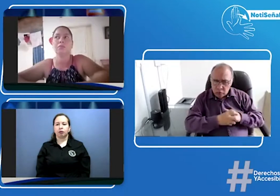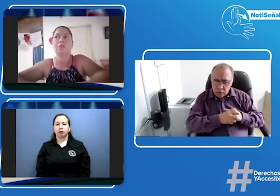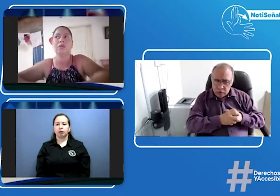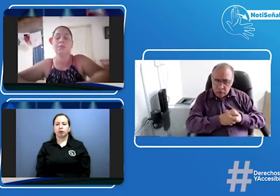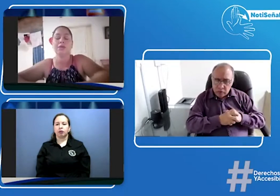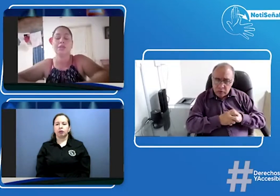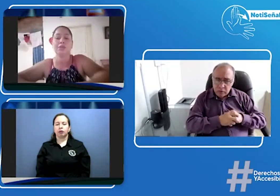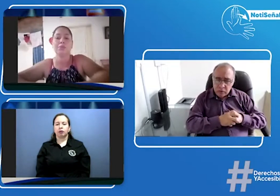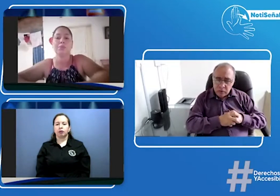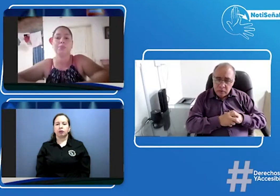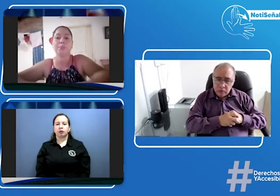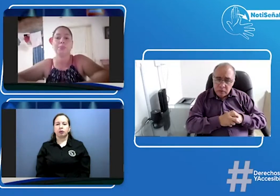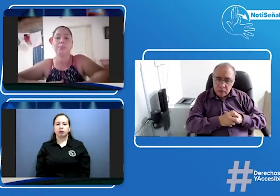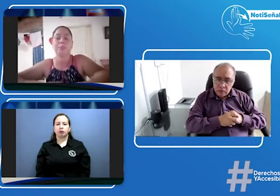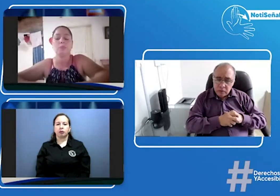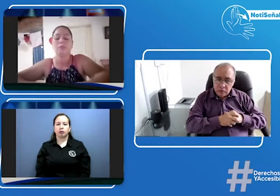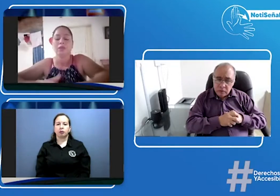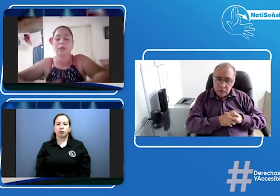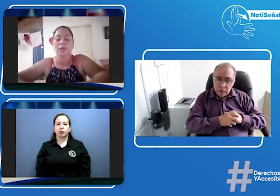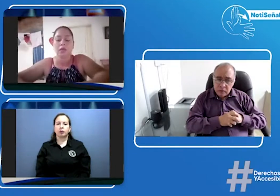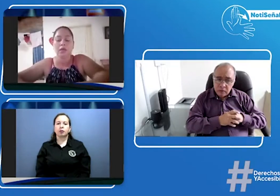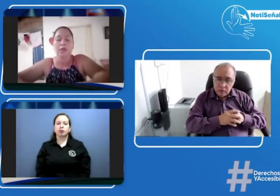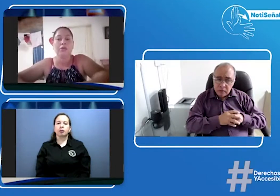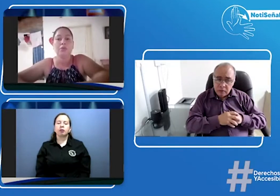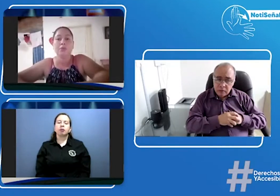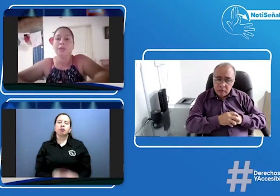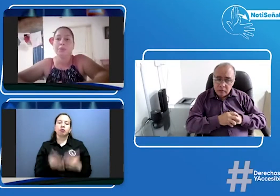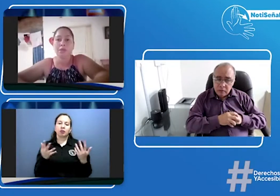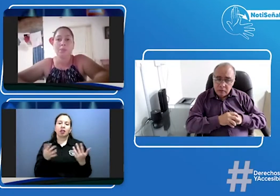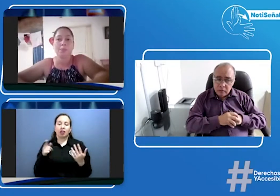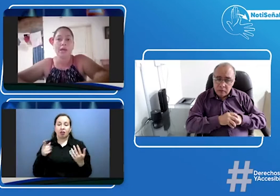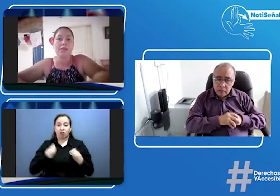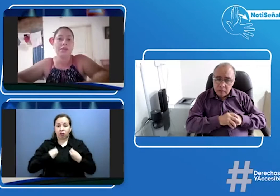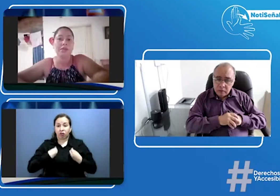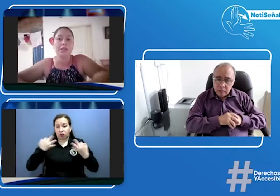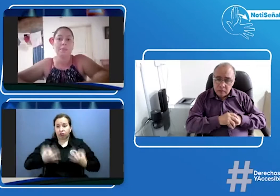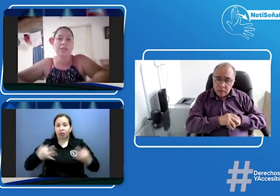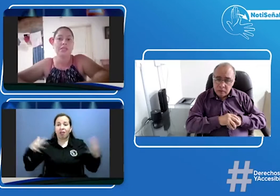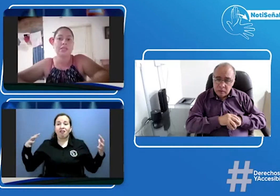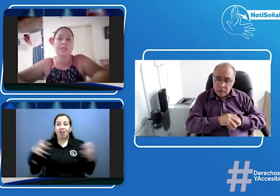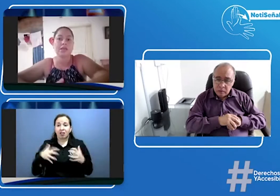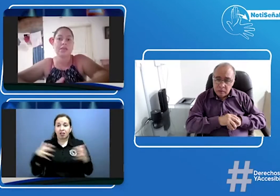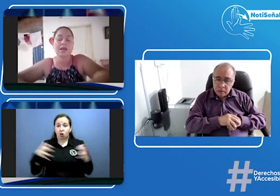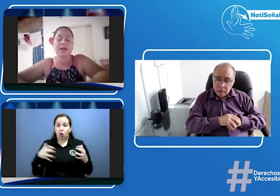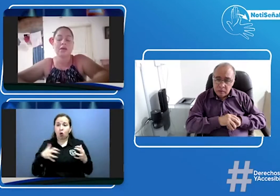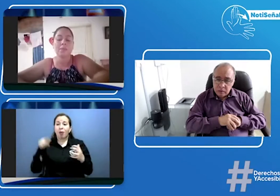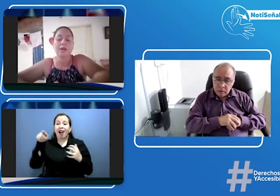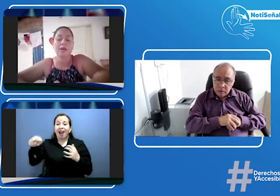desplazarse como lo hace ellos viven en Valledupar y tienen que desplazarse de allá para acá